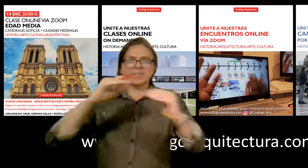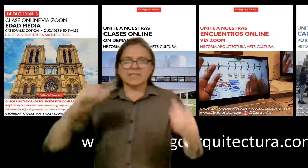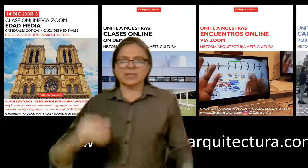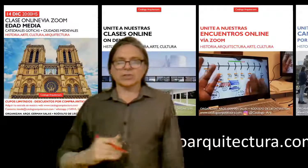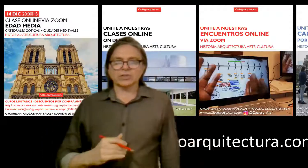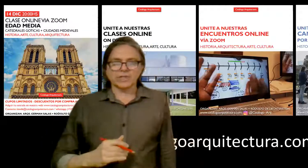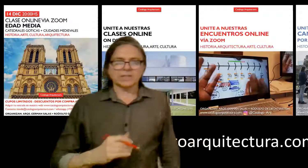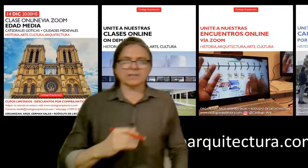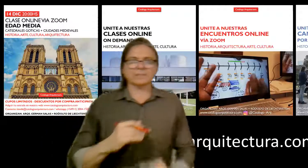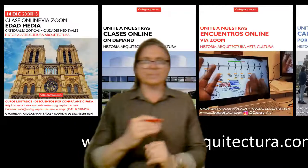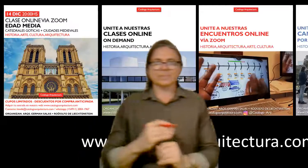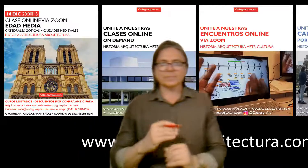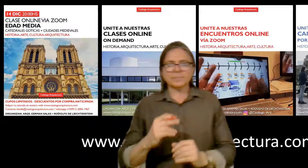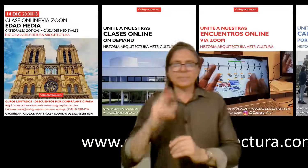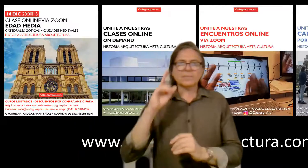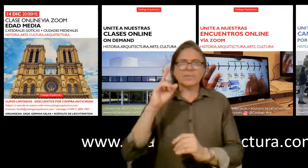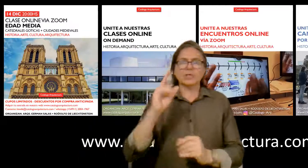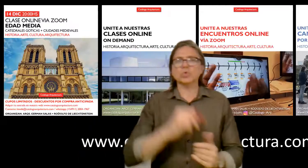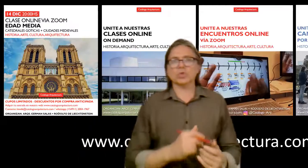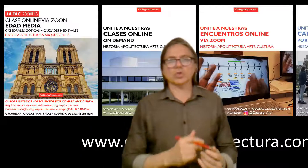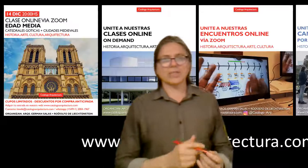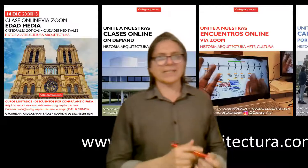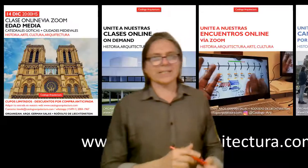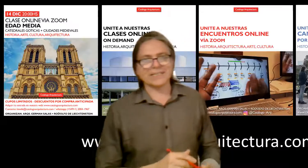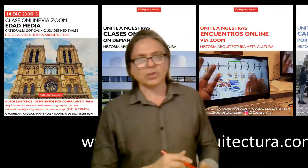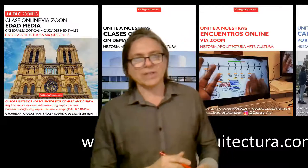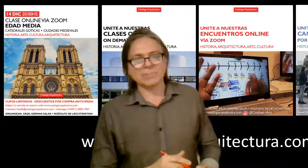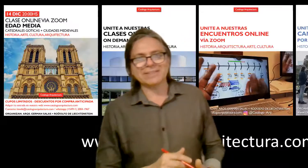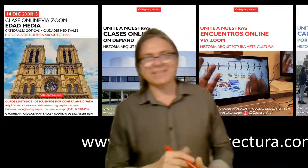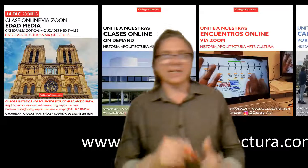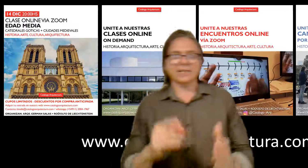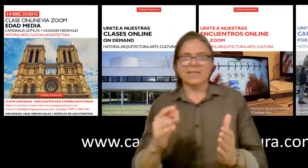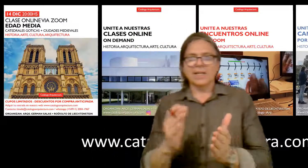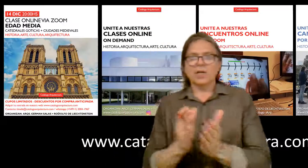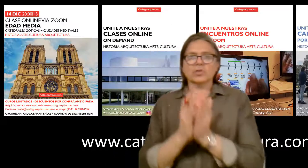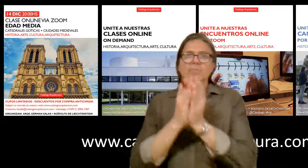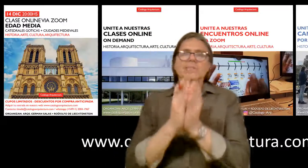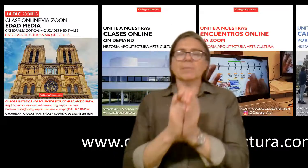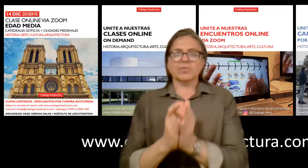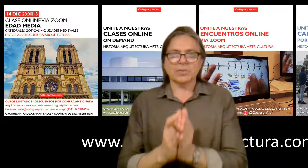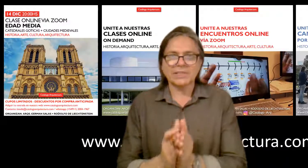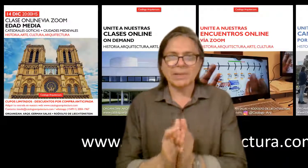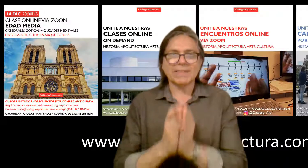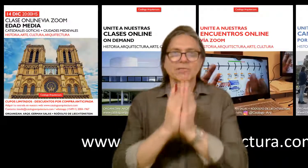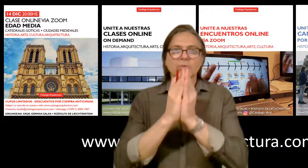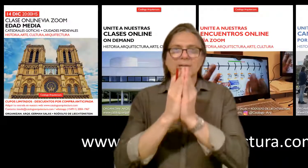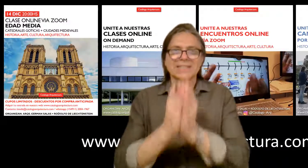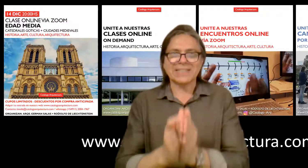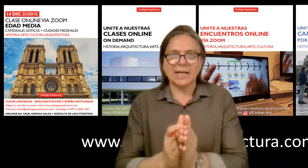sería la horizontalidad. Junto con el arquitecto Germán Salas, los invitamos a nuestra plataforma digital,